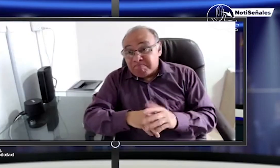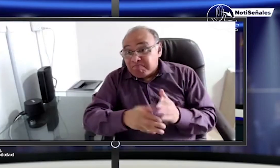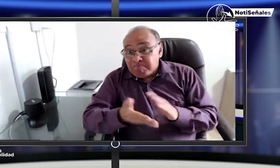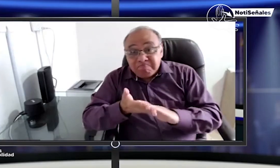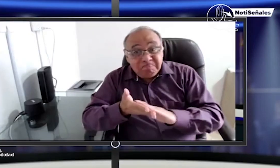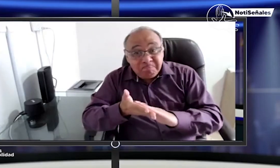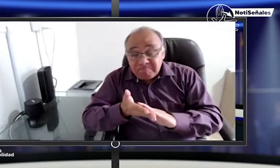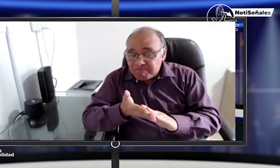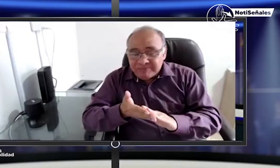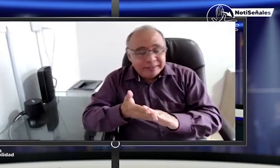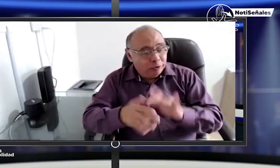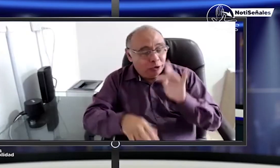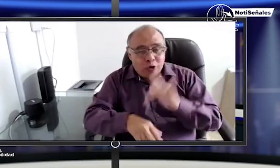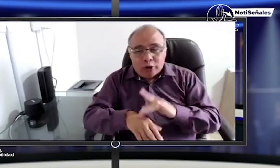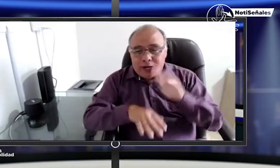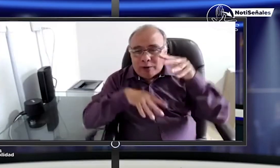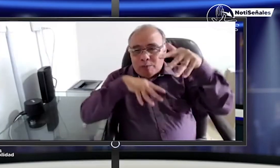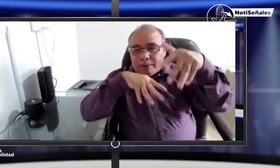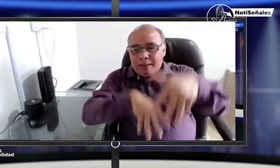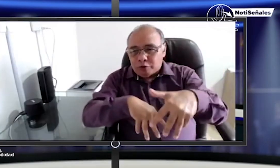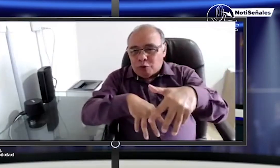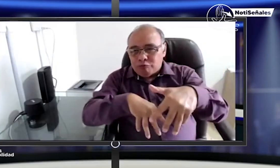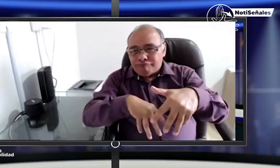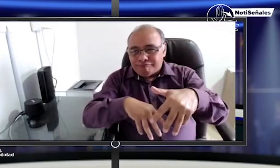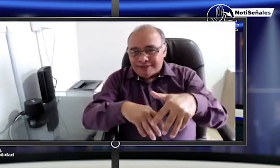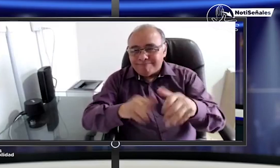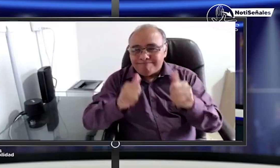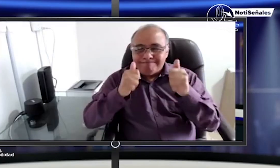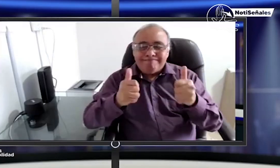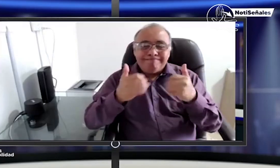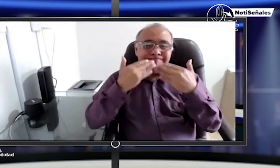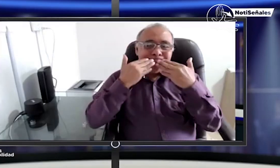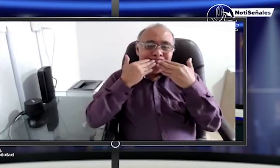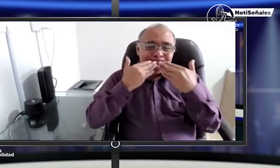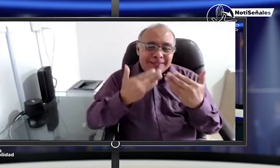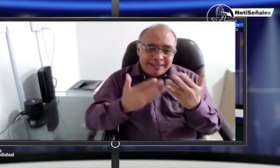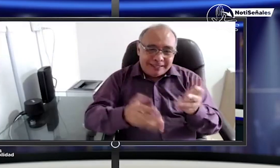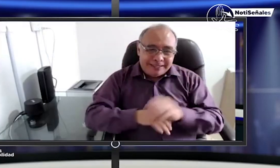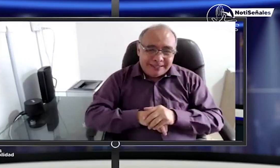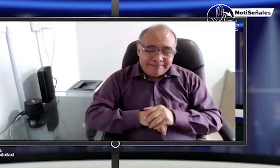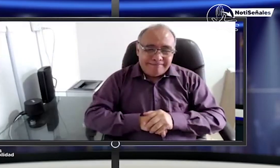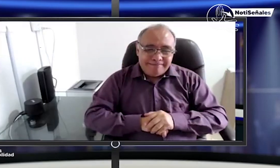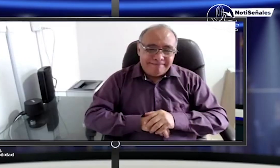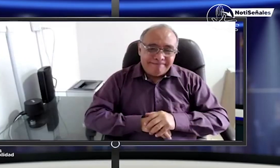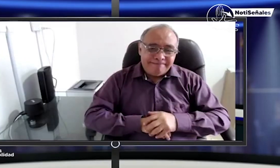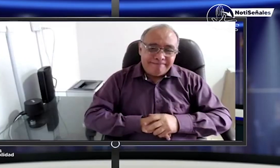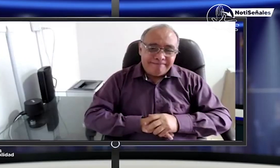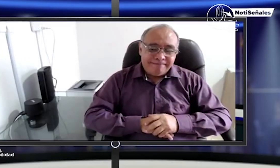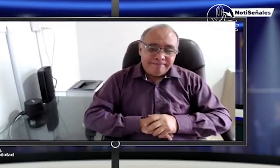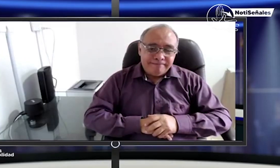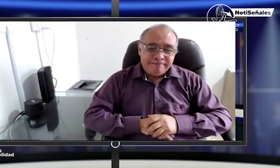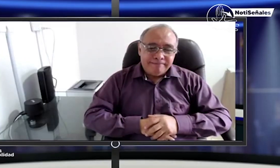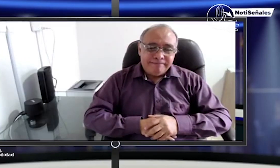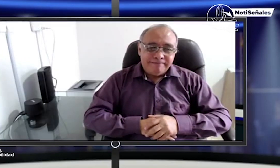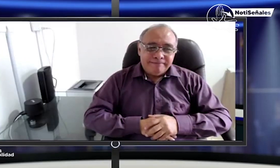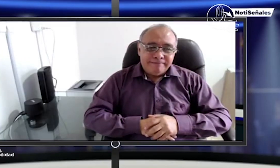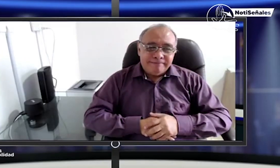cuenten con nosotros y esperamos también su apoyo para continuar en esto y si no pues también tendremos que hacer algún plantón muchas gracias la es que